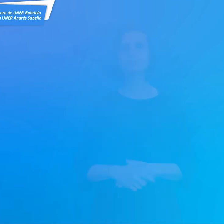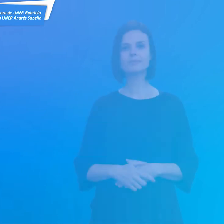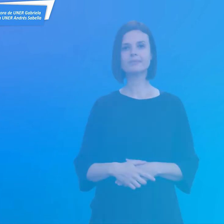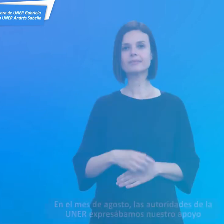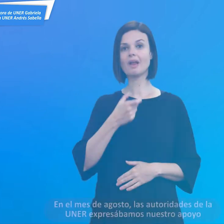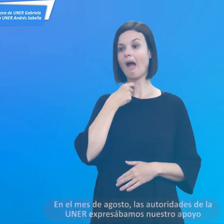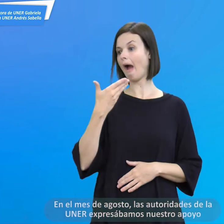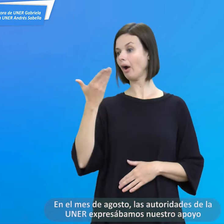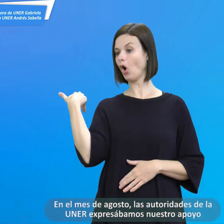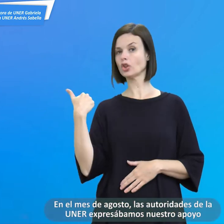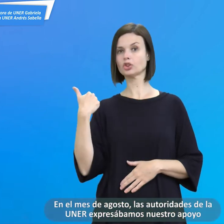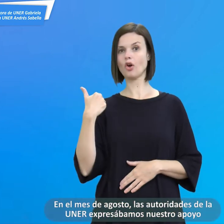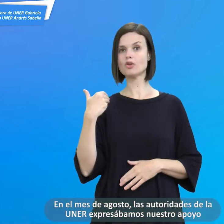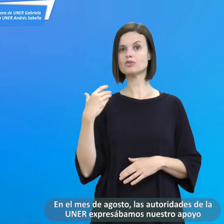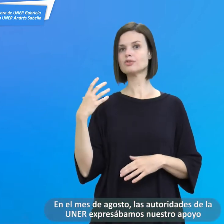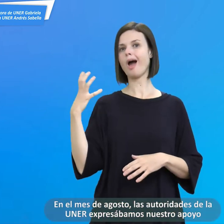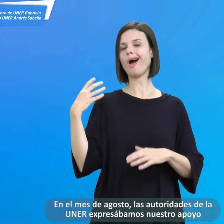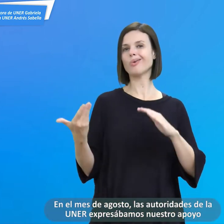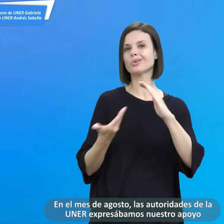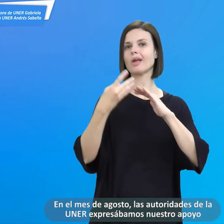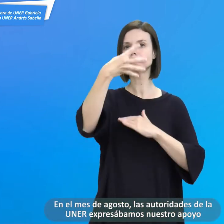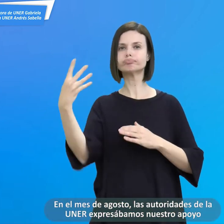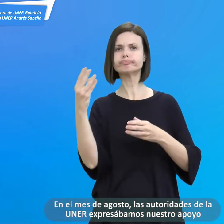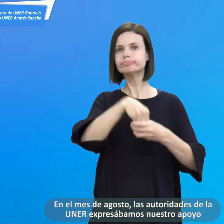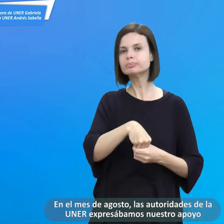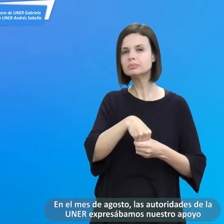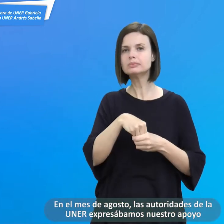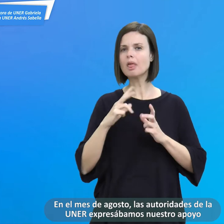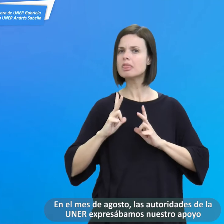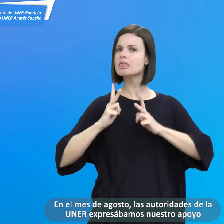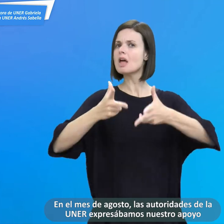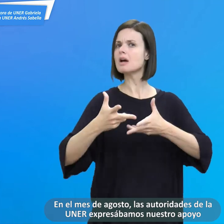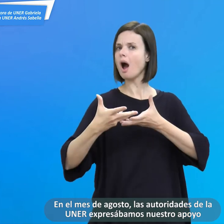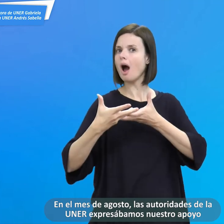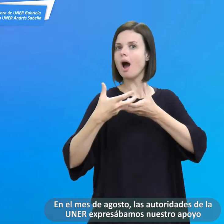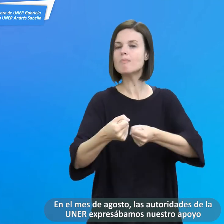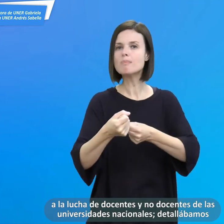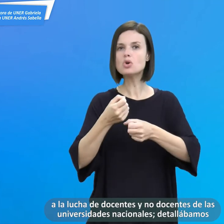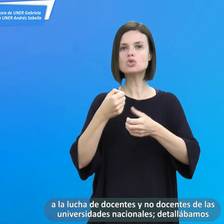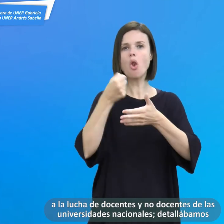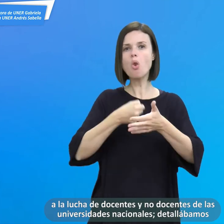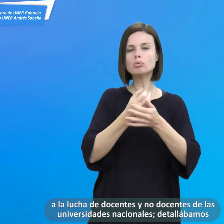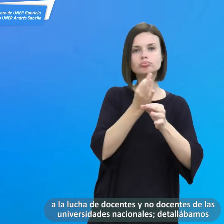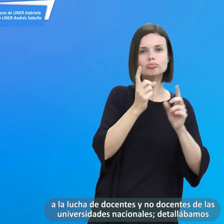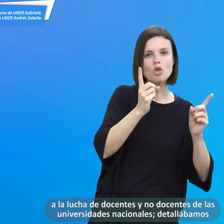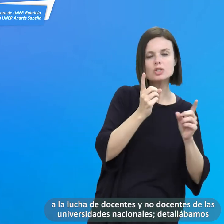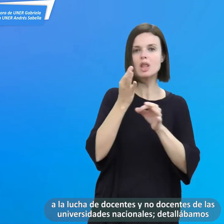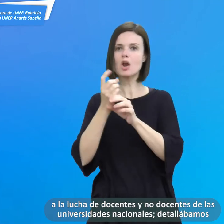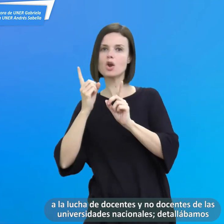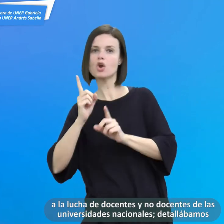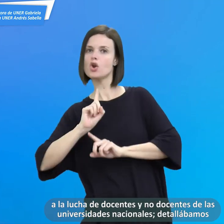En el mes de agosto, las autoridades de la UNER expresábamos nuestro apoyo a la lucha de